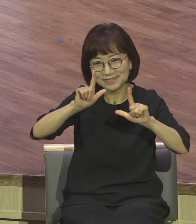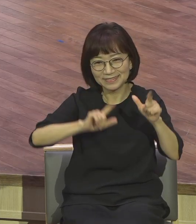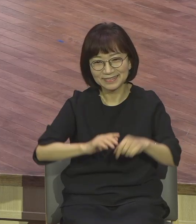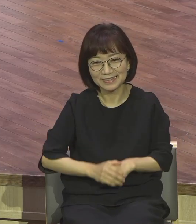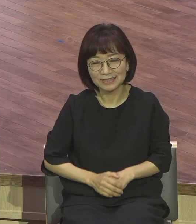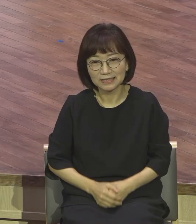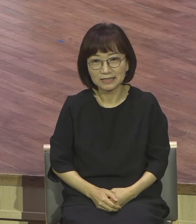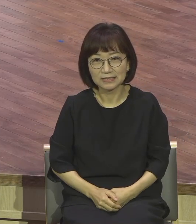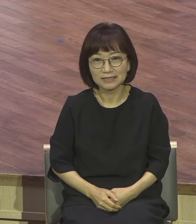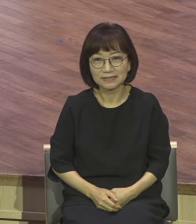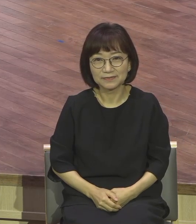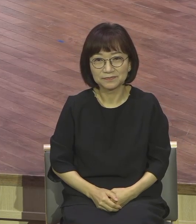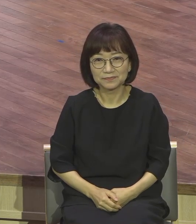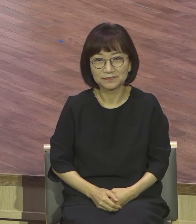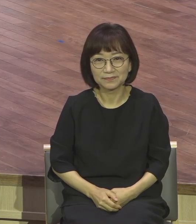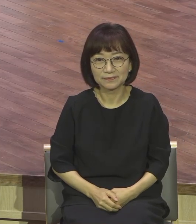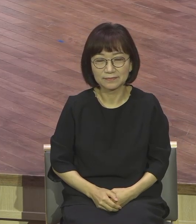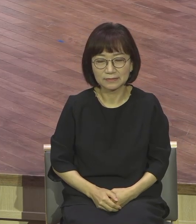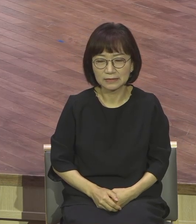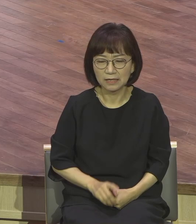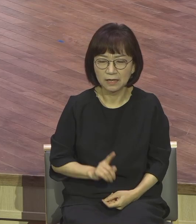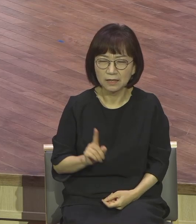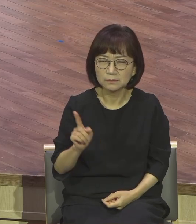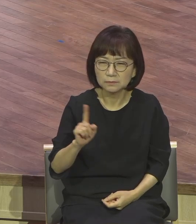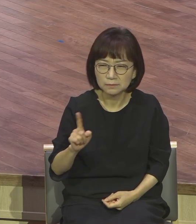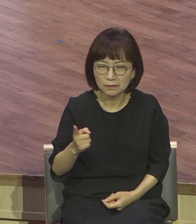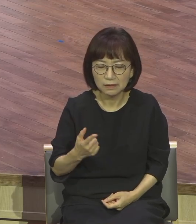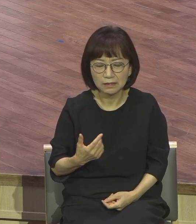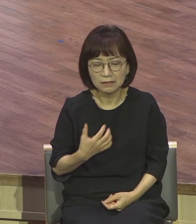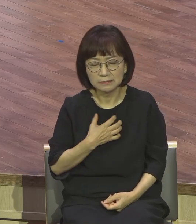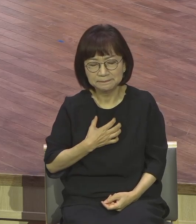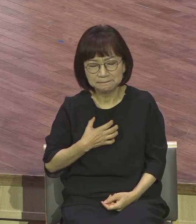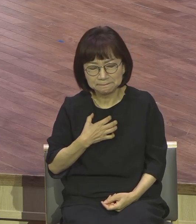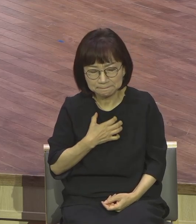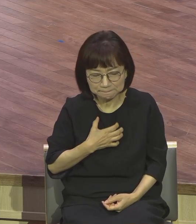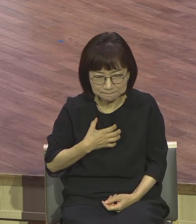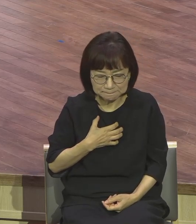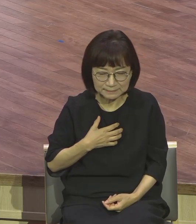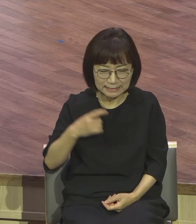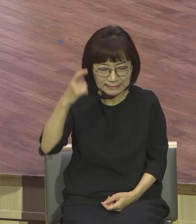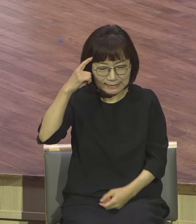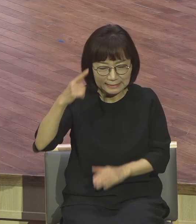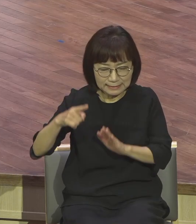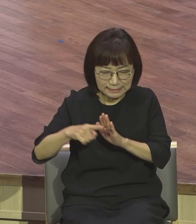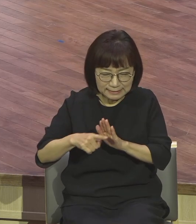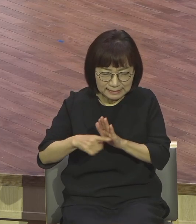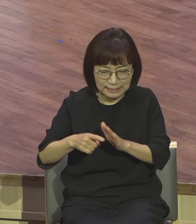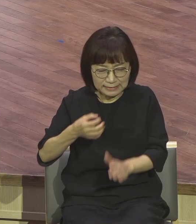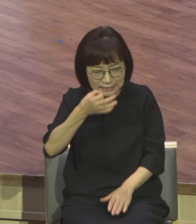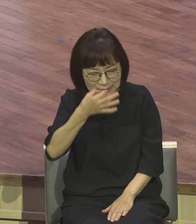쓸데없는 일에 잡혀가지고 맨날 부정적인 그런 어려운 삶을 살지 않습니다.